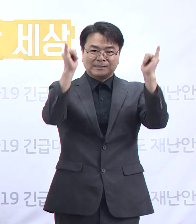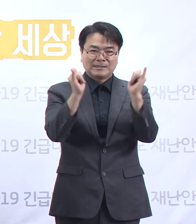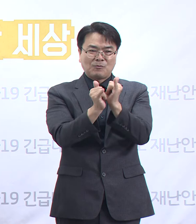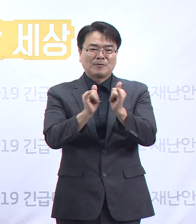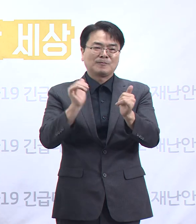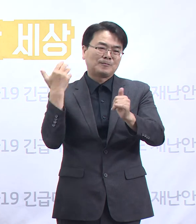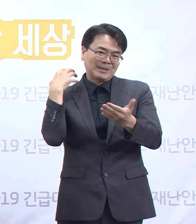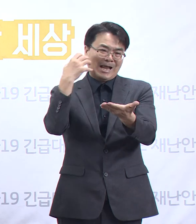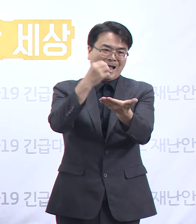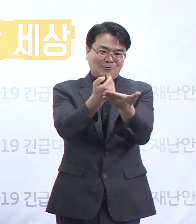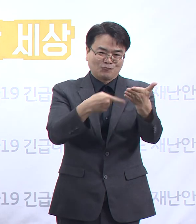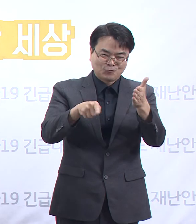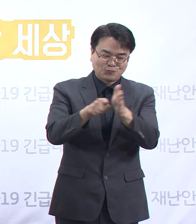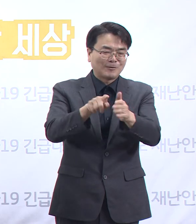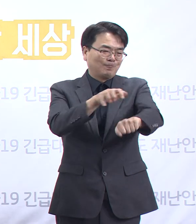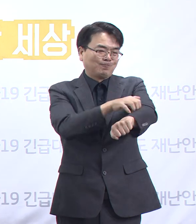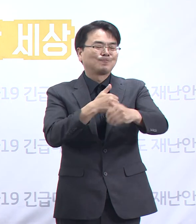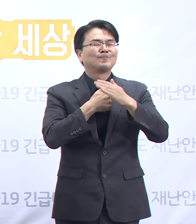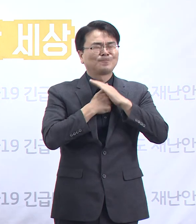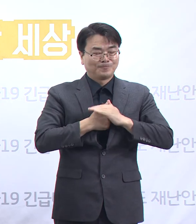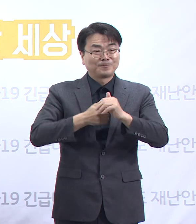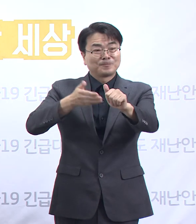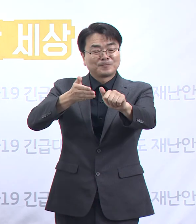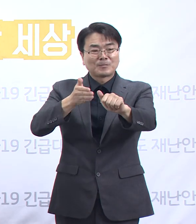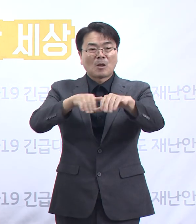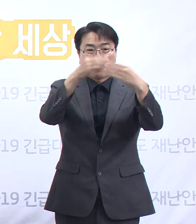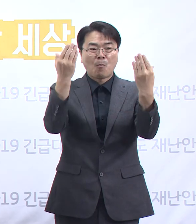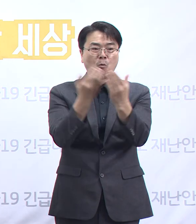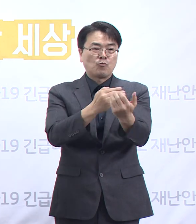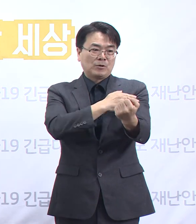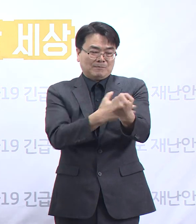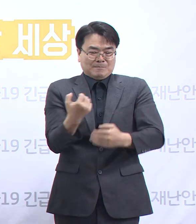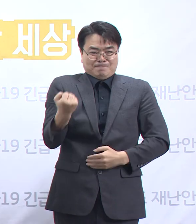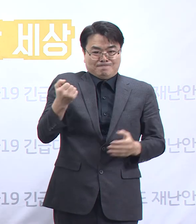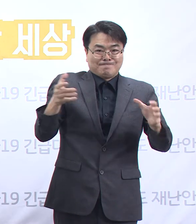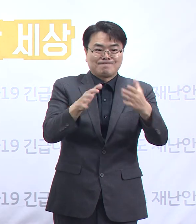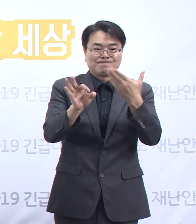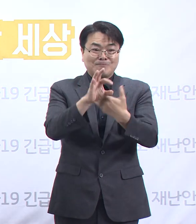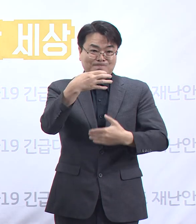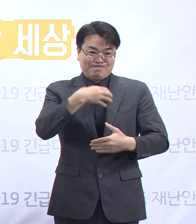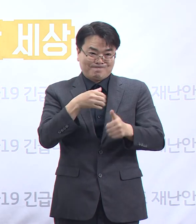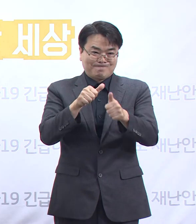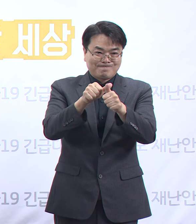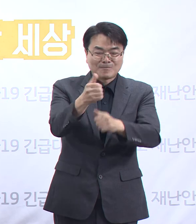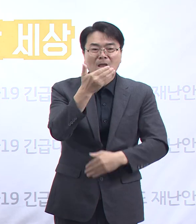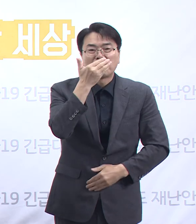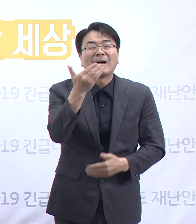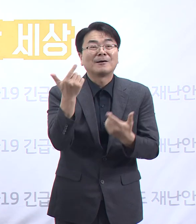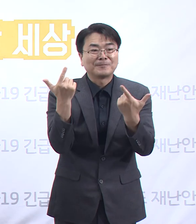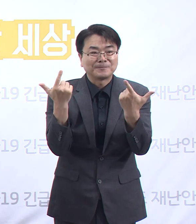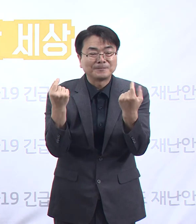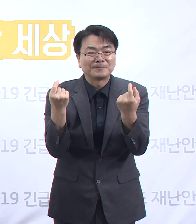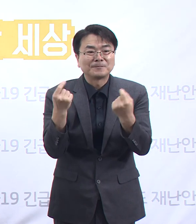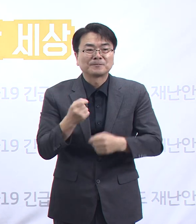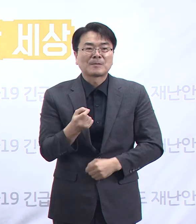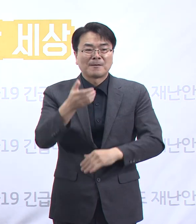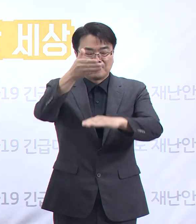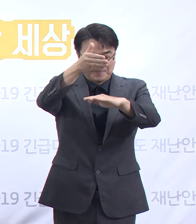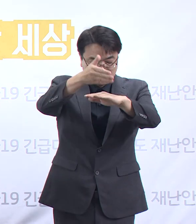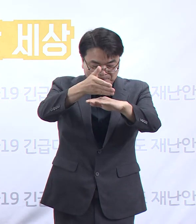당분간 불편함을 감내해 주십시오. 우리 모두 힘을 모으면 이번 위기도 당연히 극복할 수 있습니다. 감사합니다.